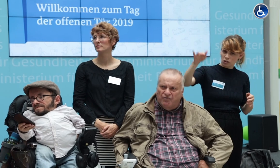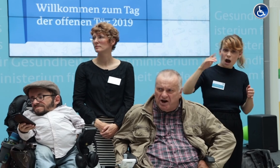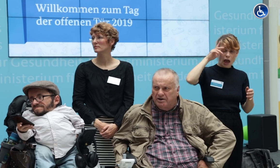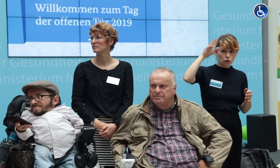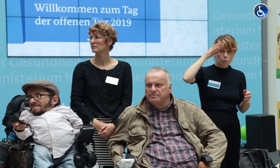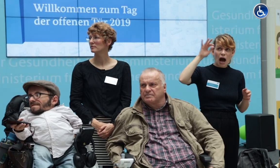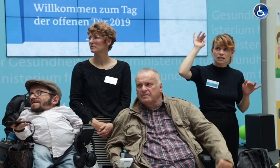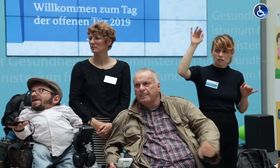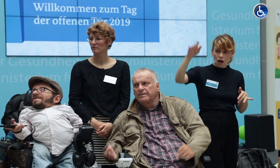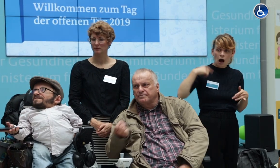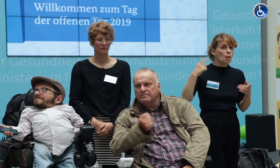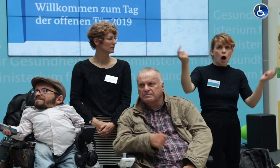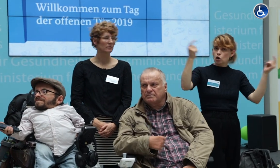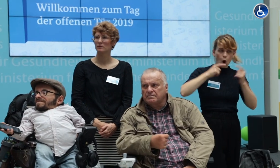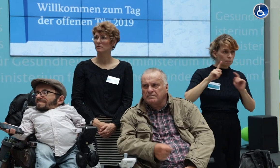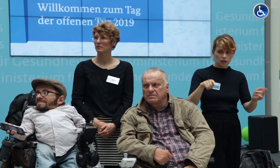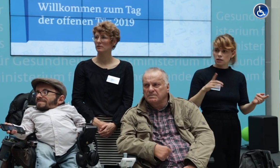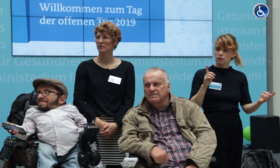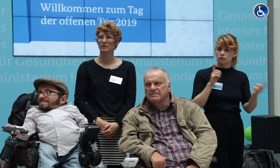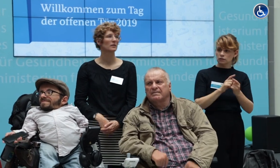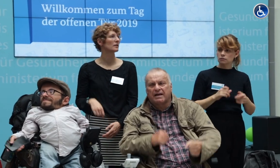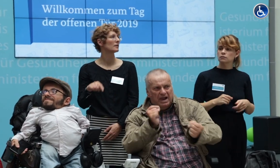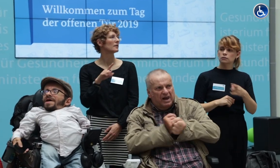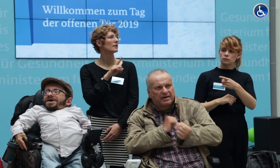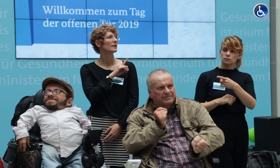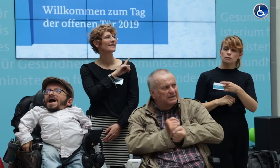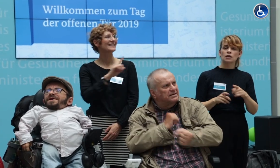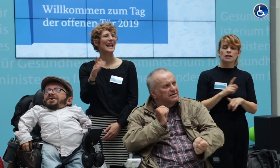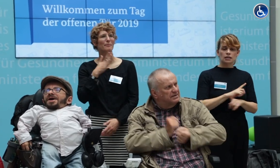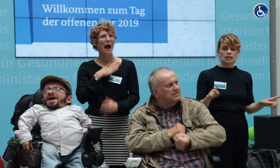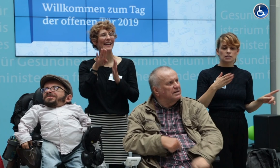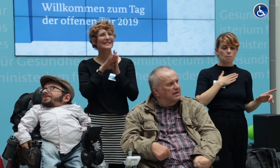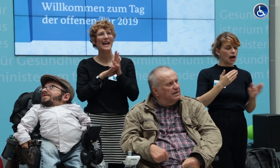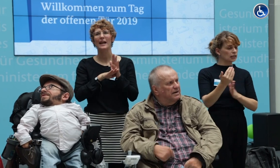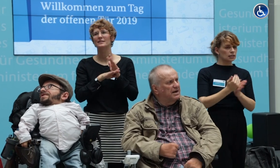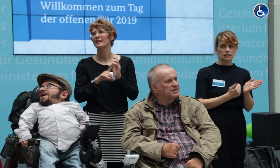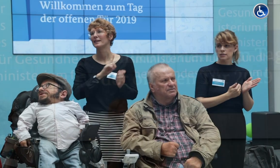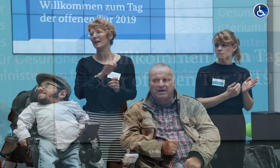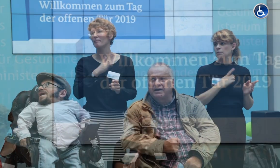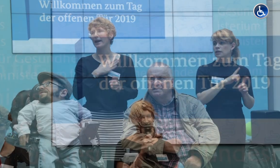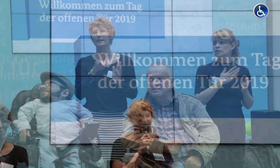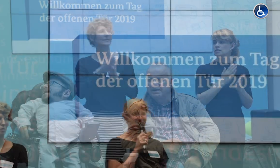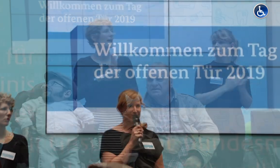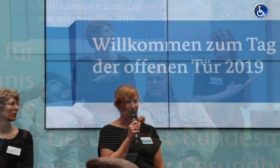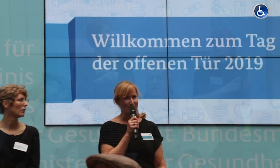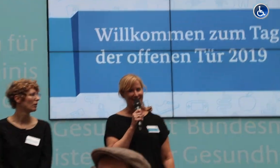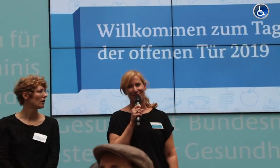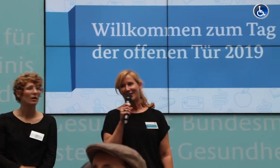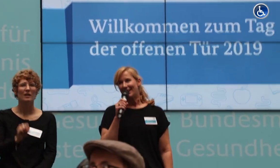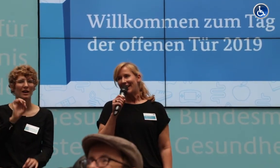verletzen. Toll! Nicht meine Güte! Nicht meine Güte! Nicht meine Güte!